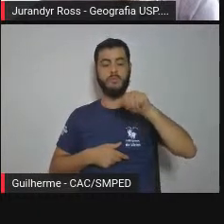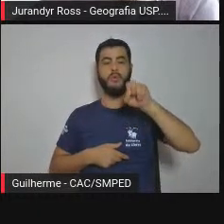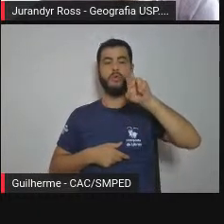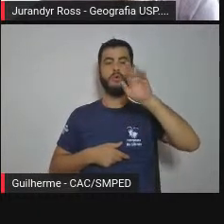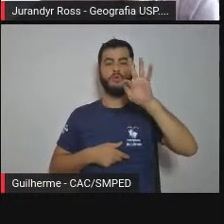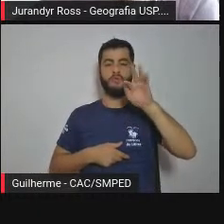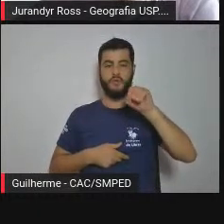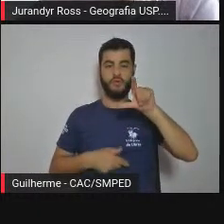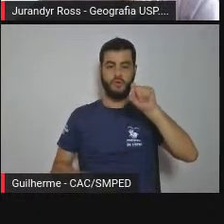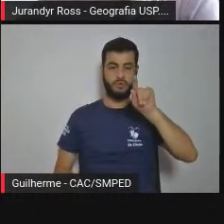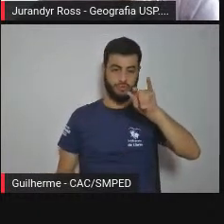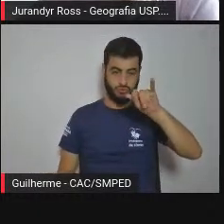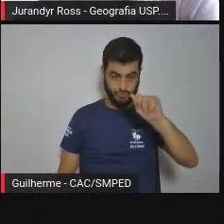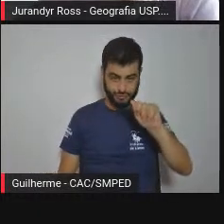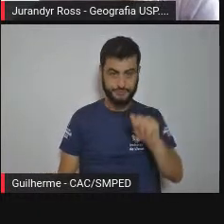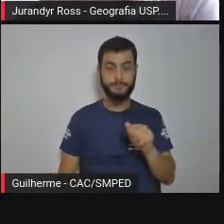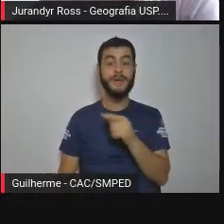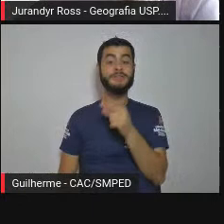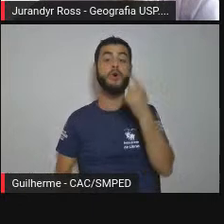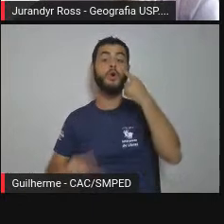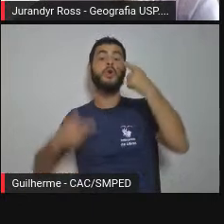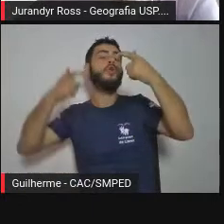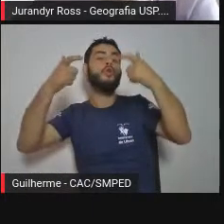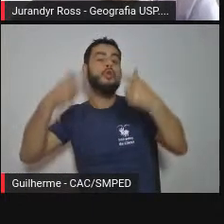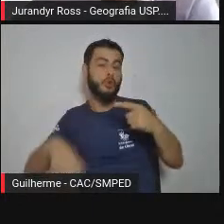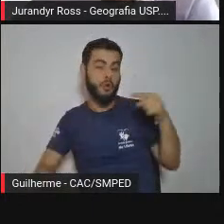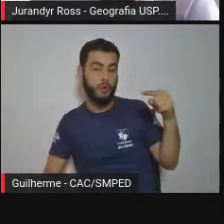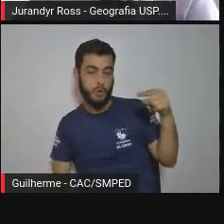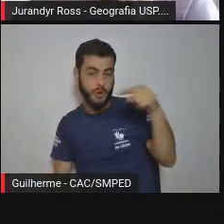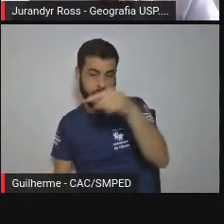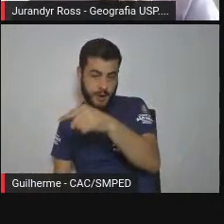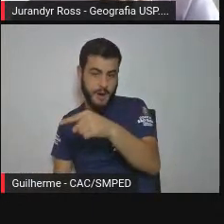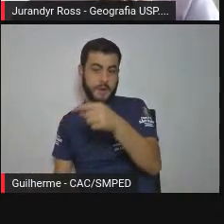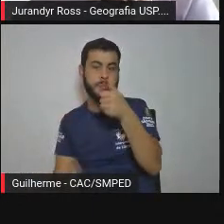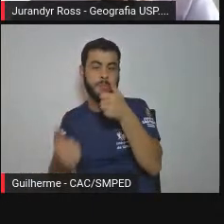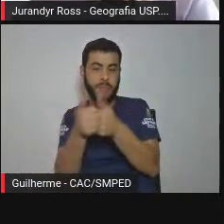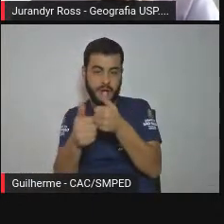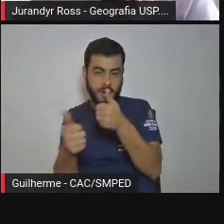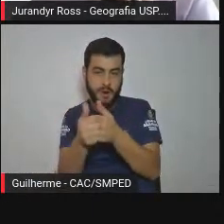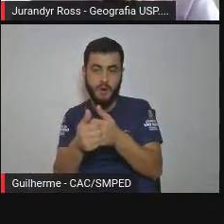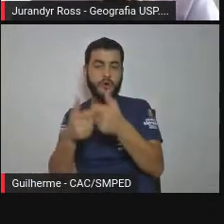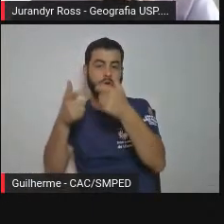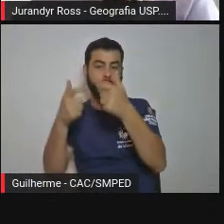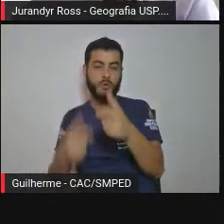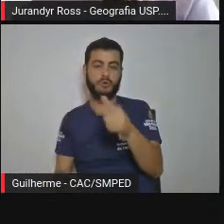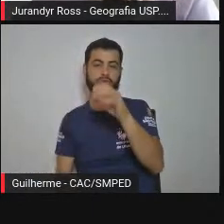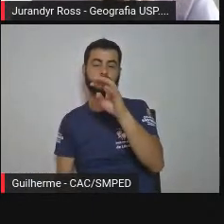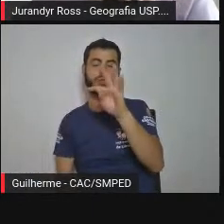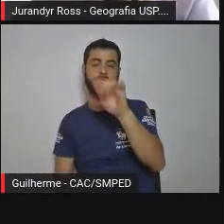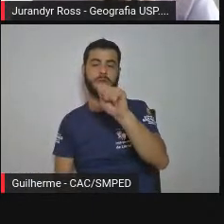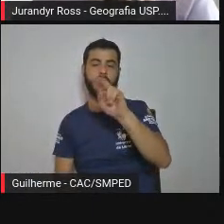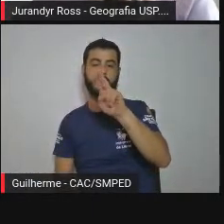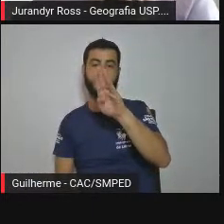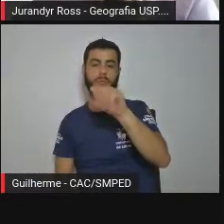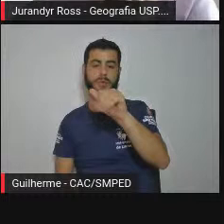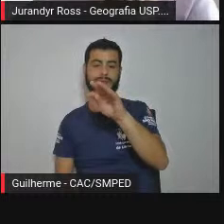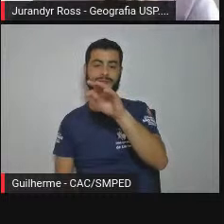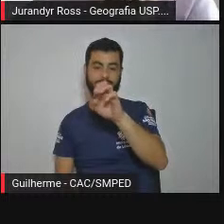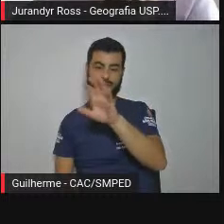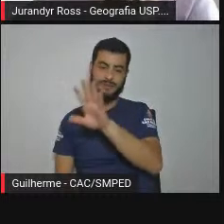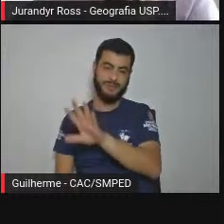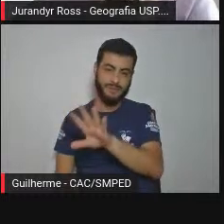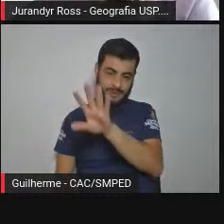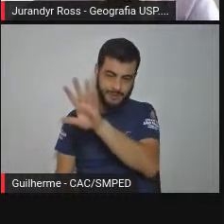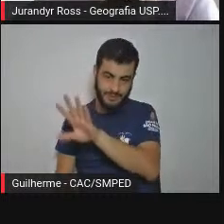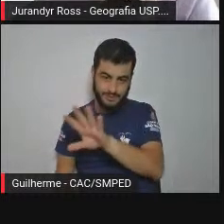Paraíba do Sul, na bacia de Itaubaté e em continuidade, vocês talvez não estejam vendo, mas tem isso aqui, eu vou